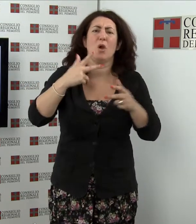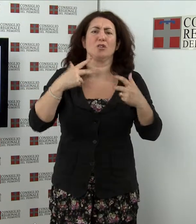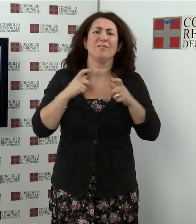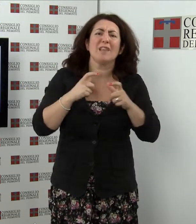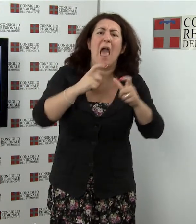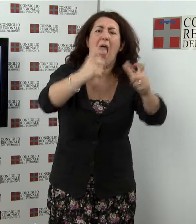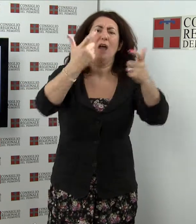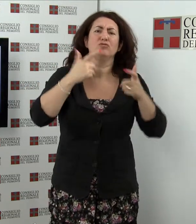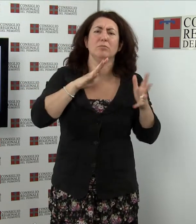1961.